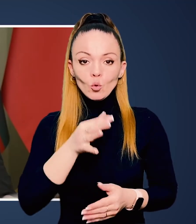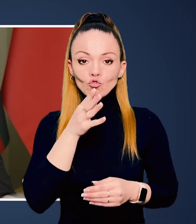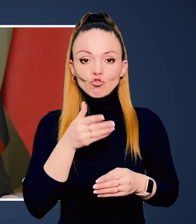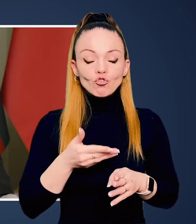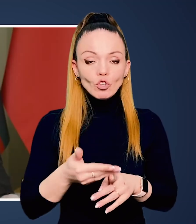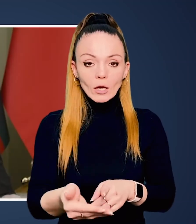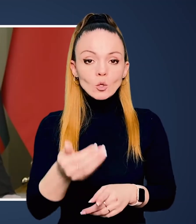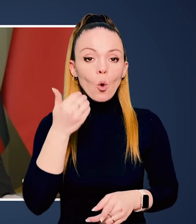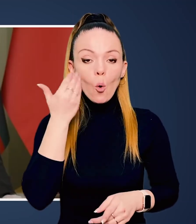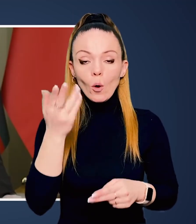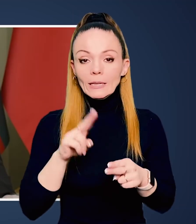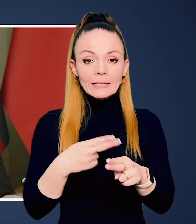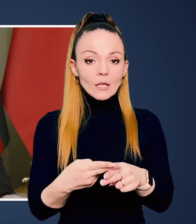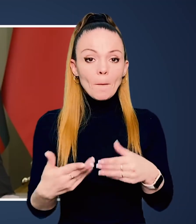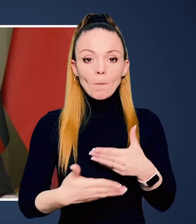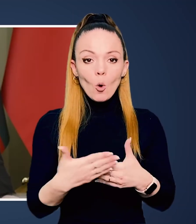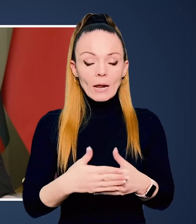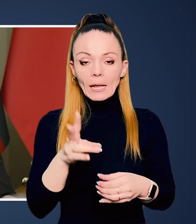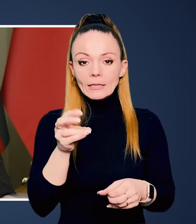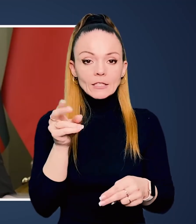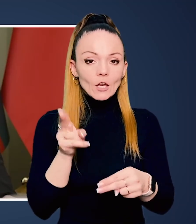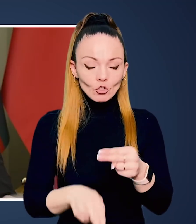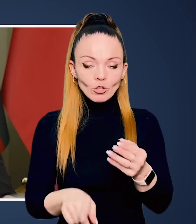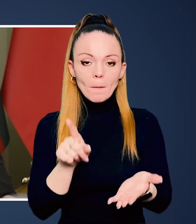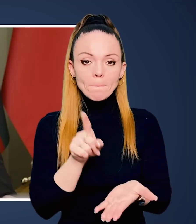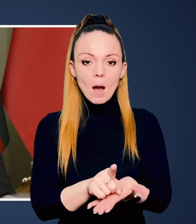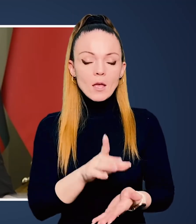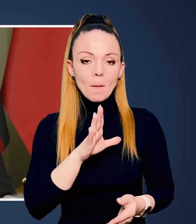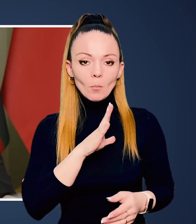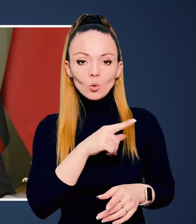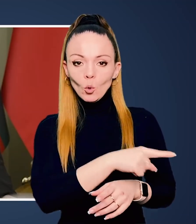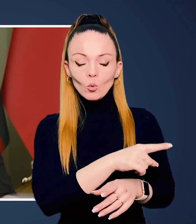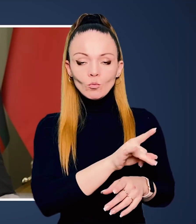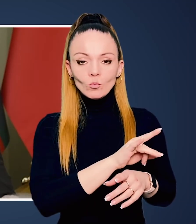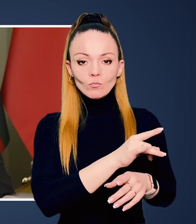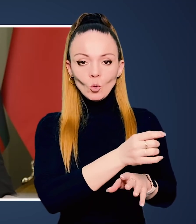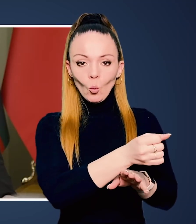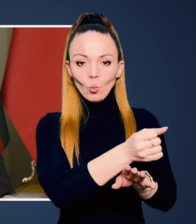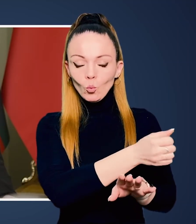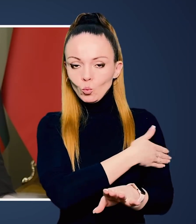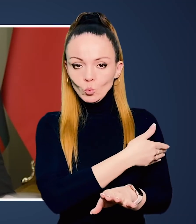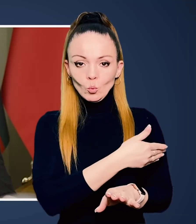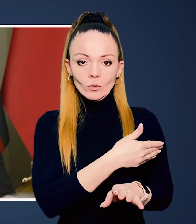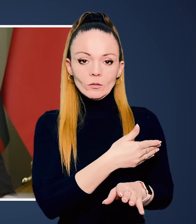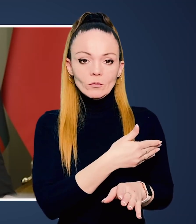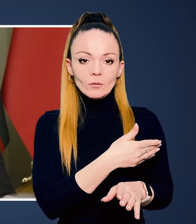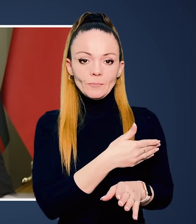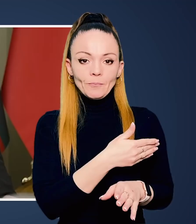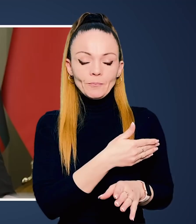І до часу, коли це покарання не закінчиться, він має бути усунутий.